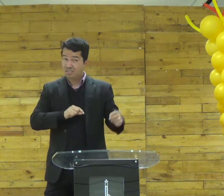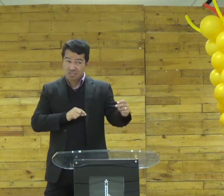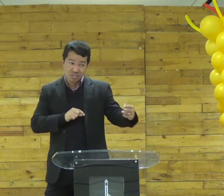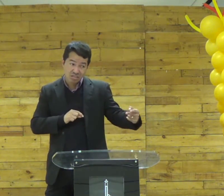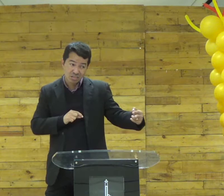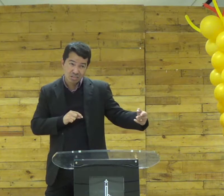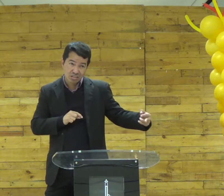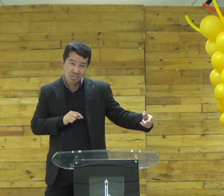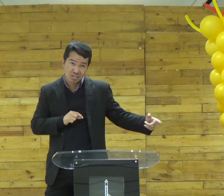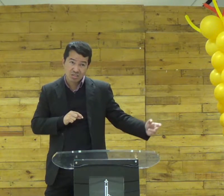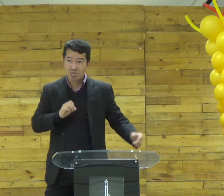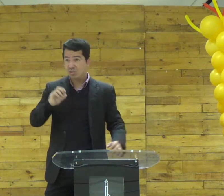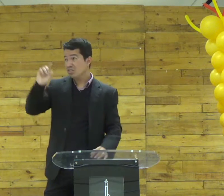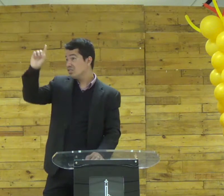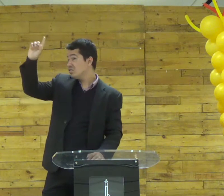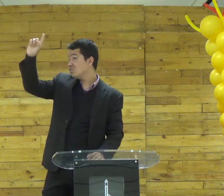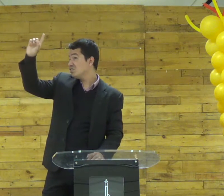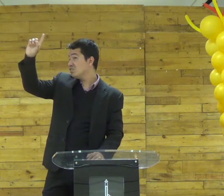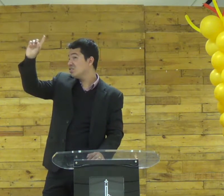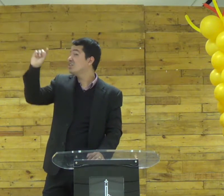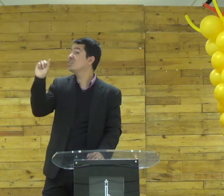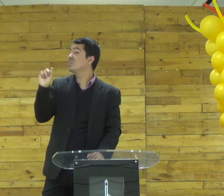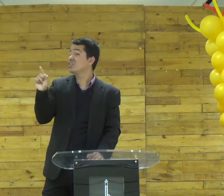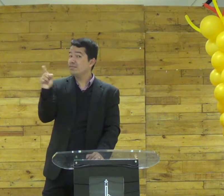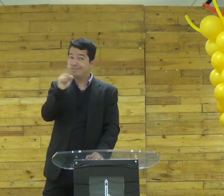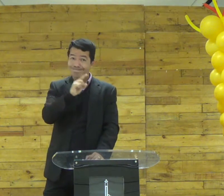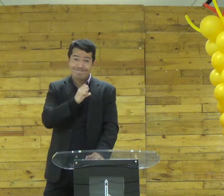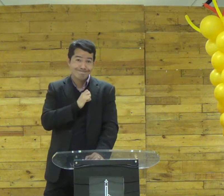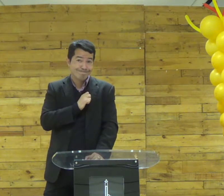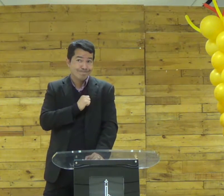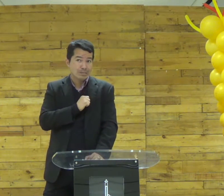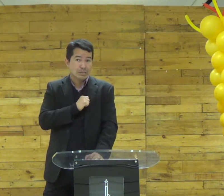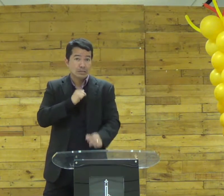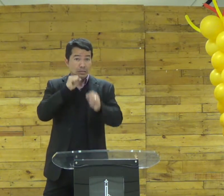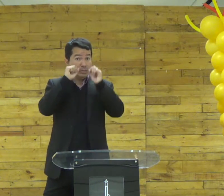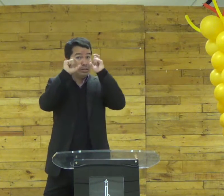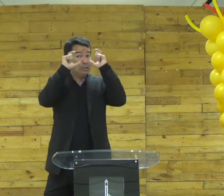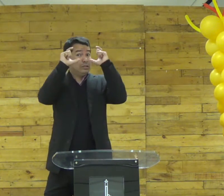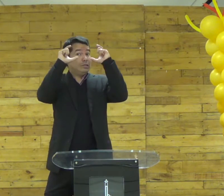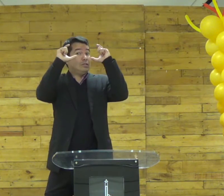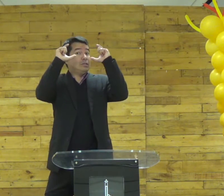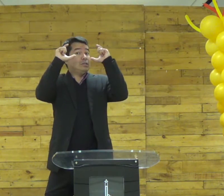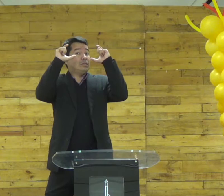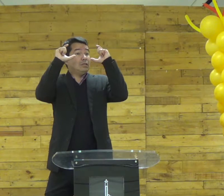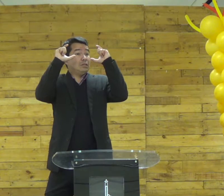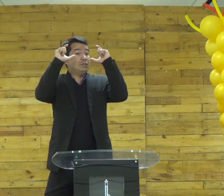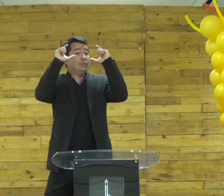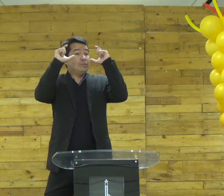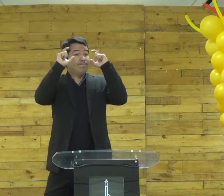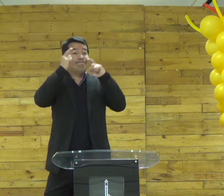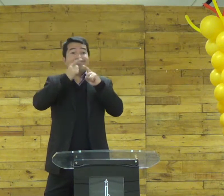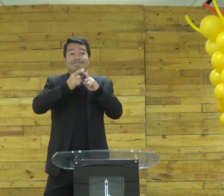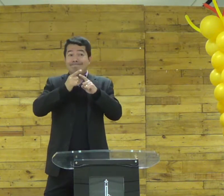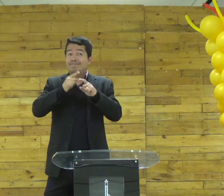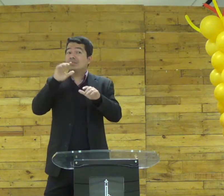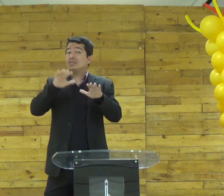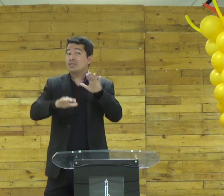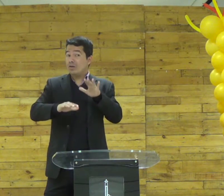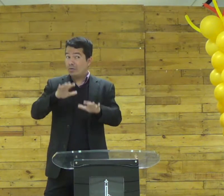quem que você ama? as coisas daqui ou as coisas de lá? então abre seu olho abre seu